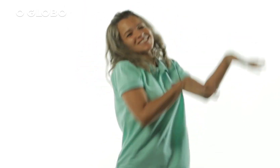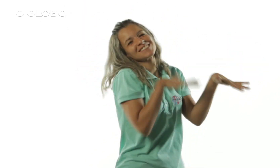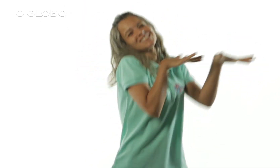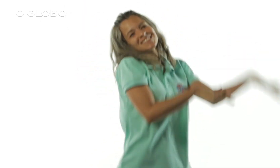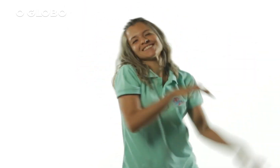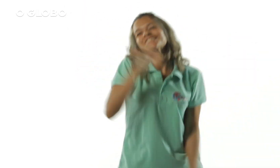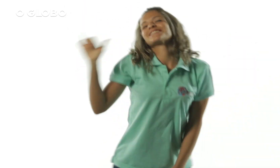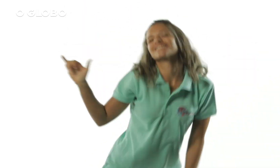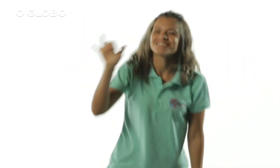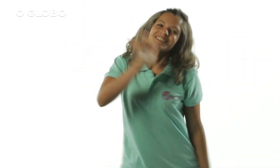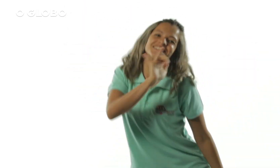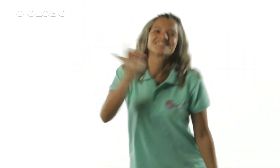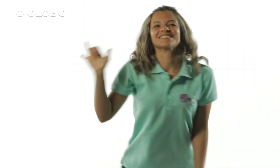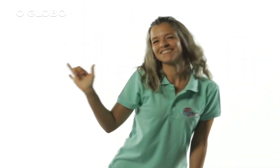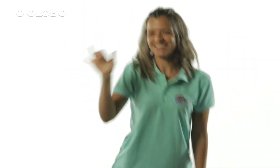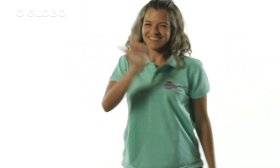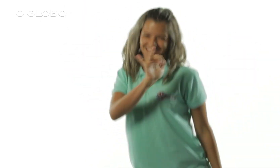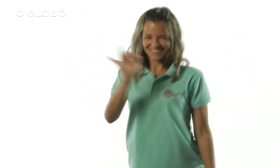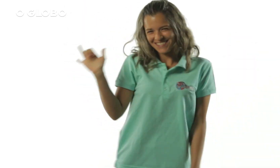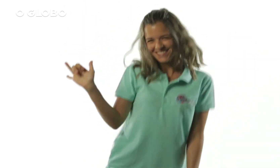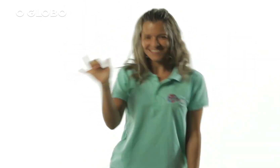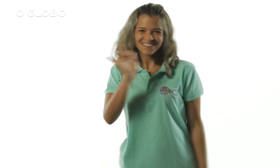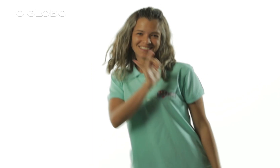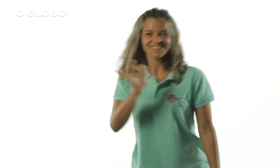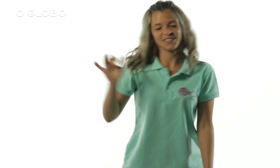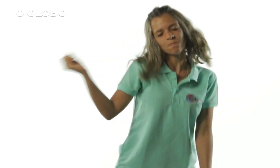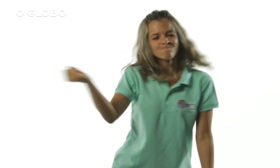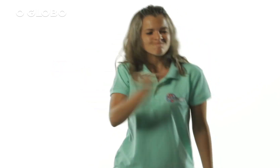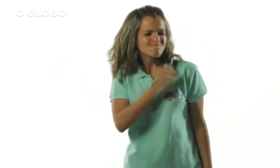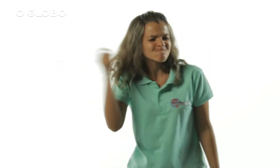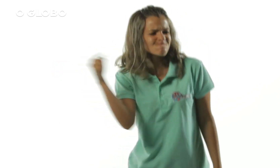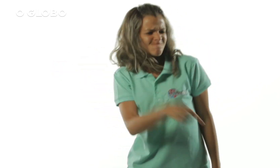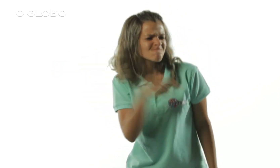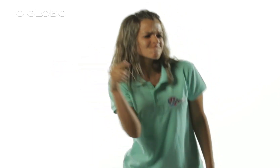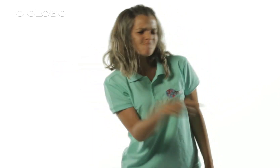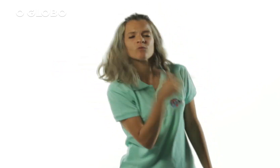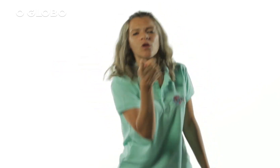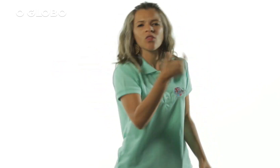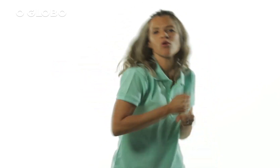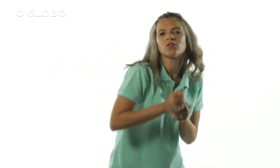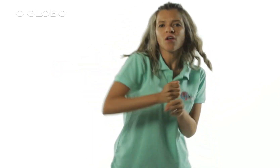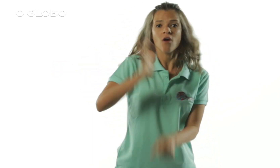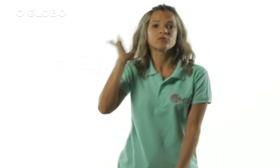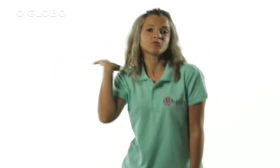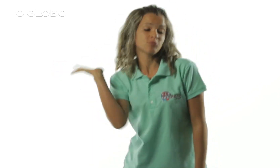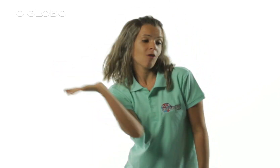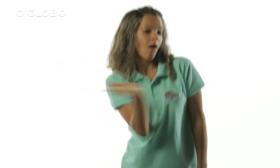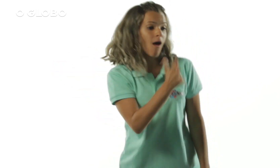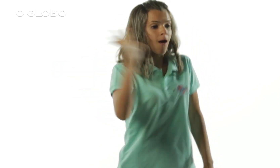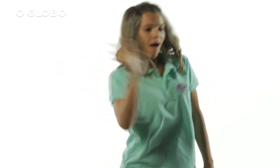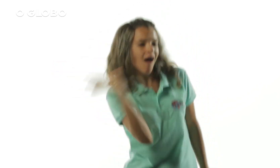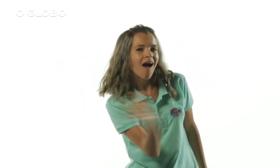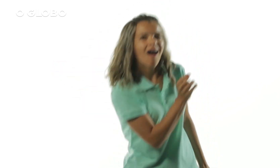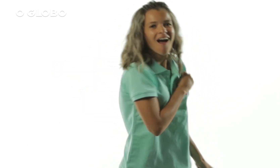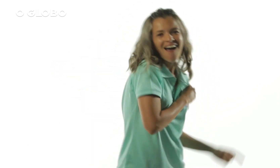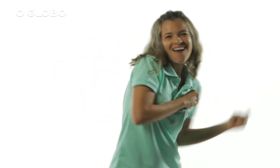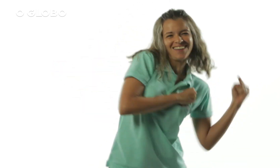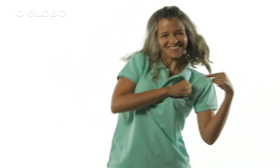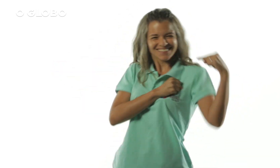Avenida Orbitando nesse chão Doze anos de paixão Simplesmente a mais querida Tão